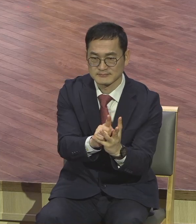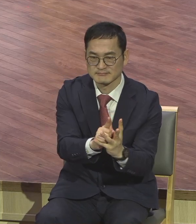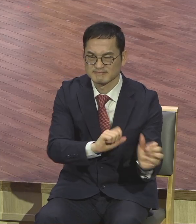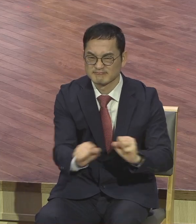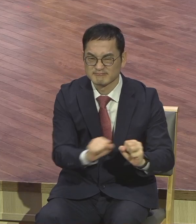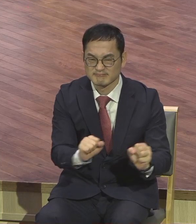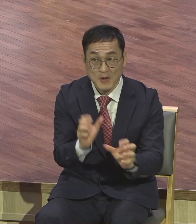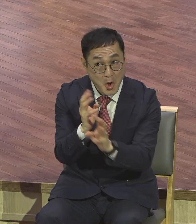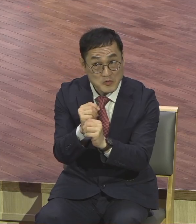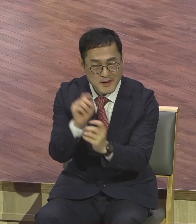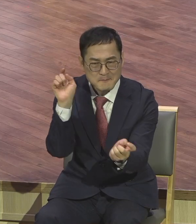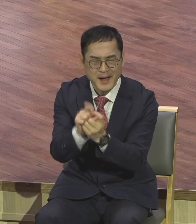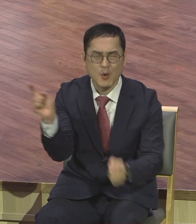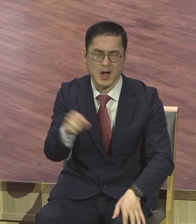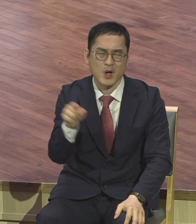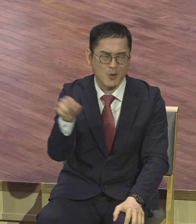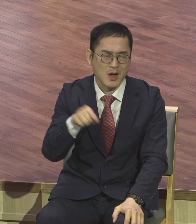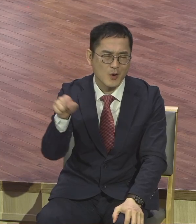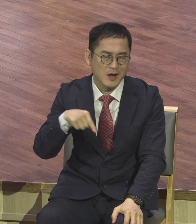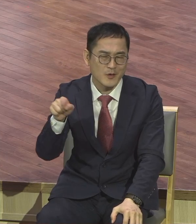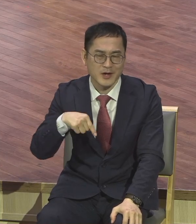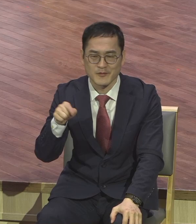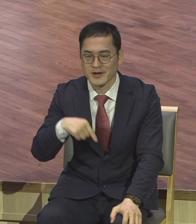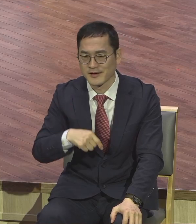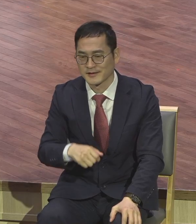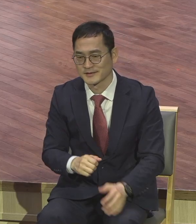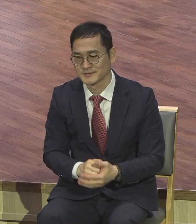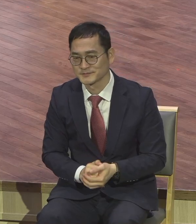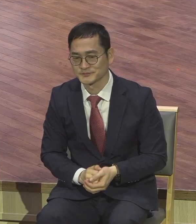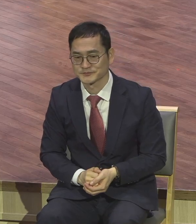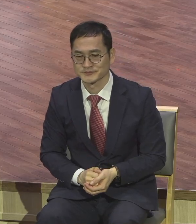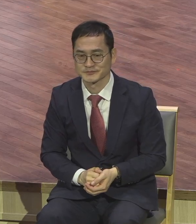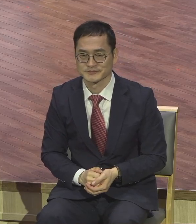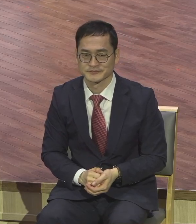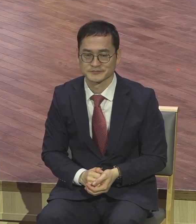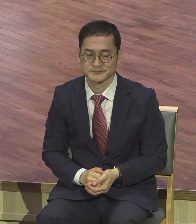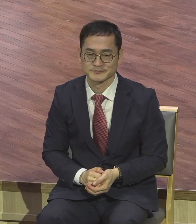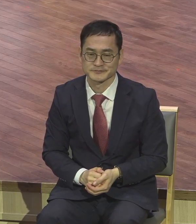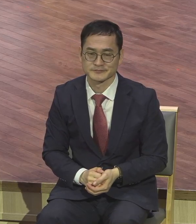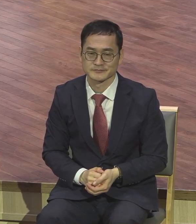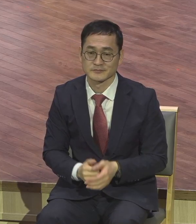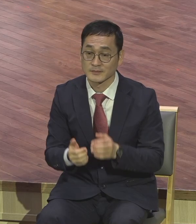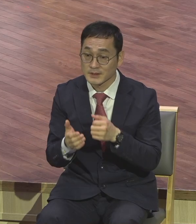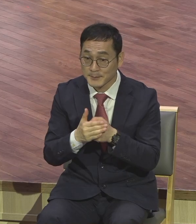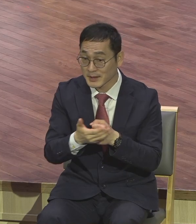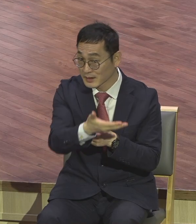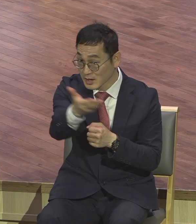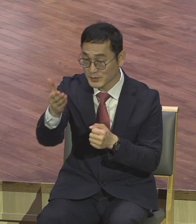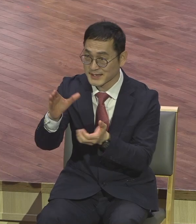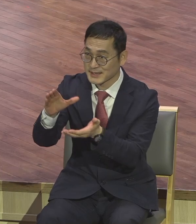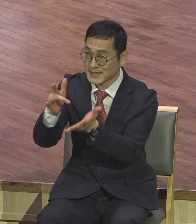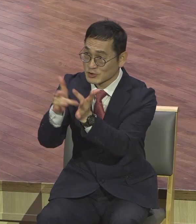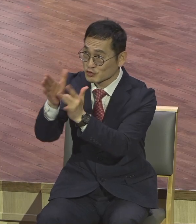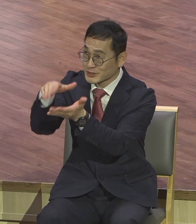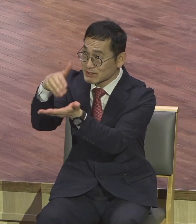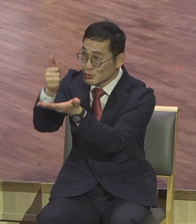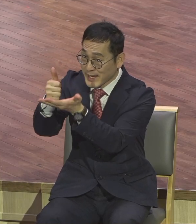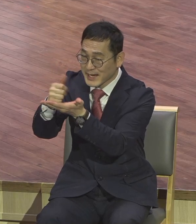영계전 성도는 한 번도 빠짐없이 예수 그리스도의 핏값으로 사실 세우신 이